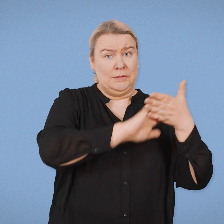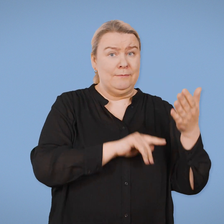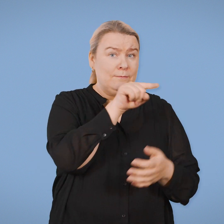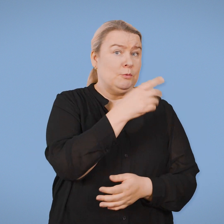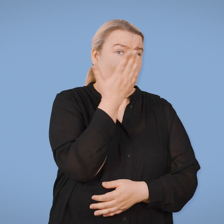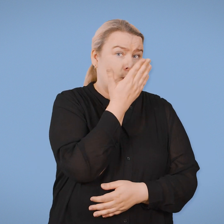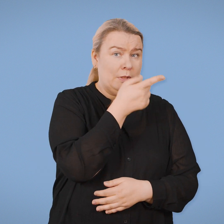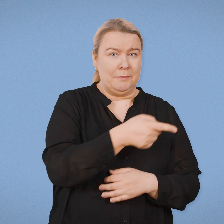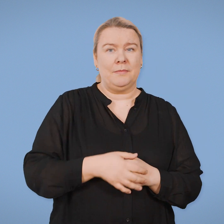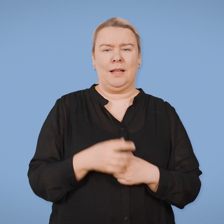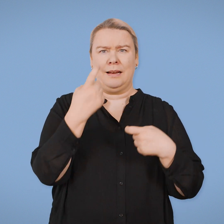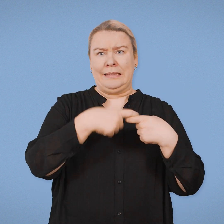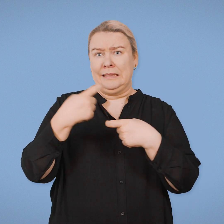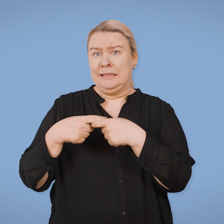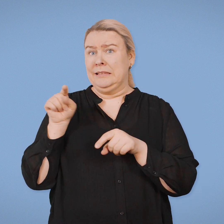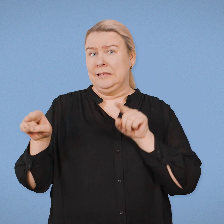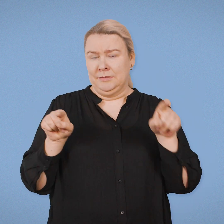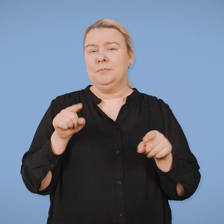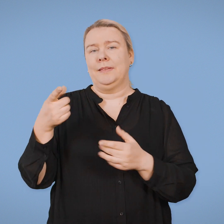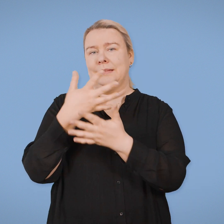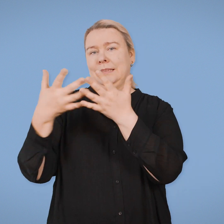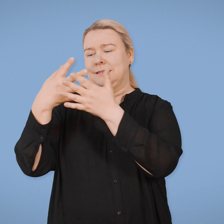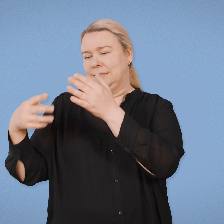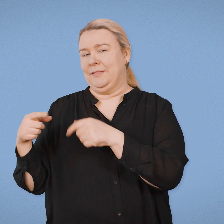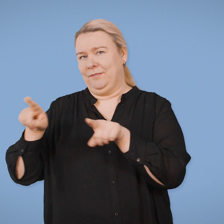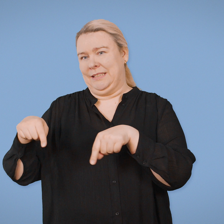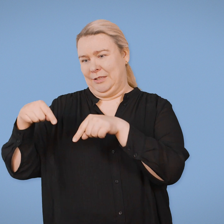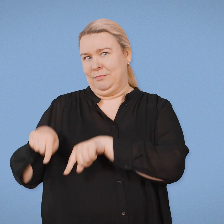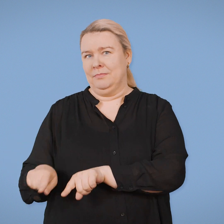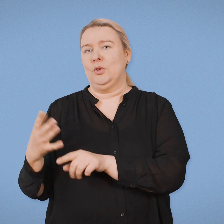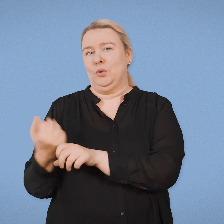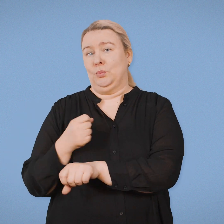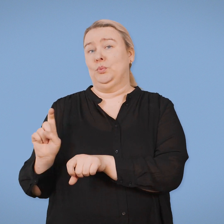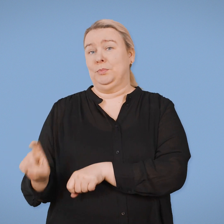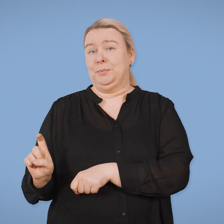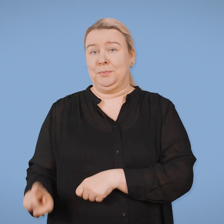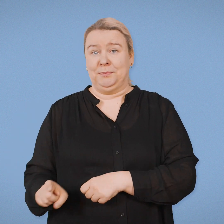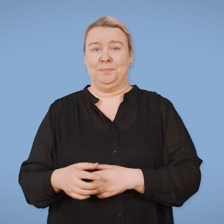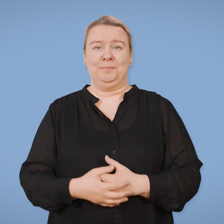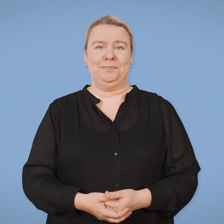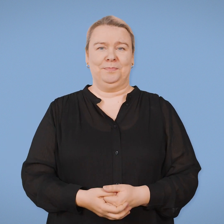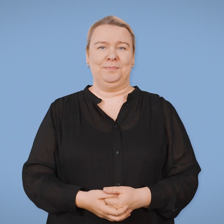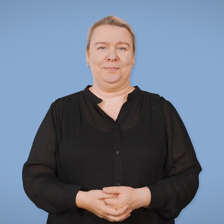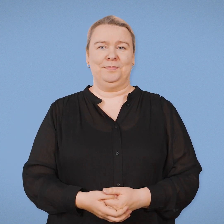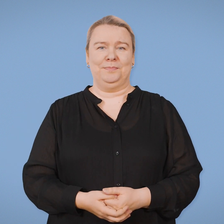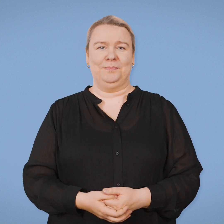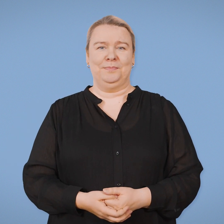Linkit ovat tekstissä videon alla. Kelan byr هذه kautta kehittyvät hiukan ase aikana. Te icyt tcektvuje.